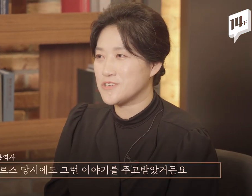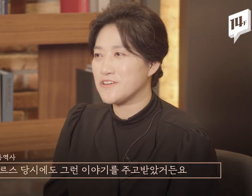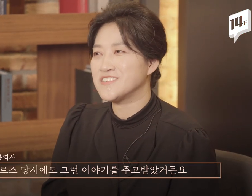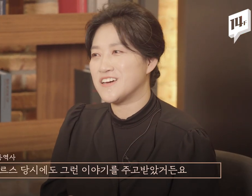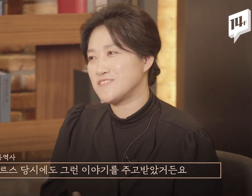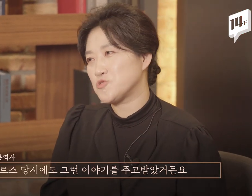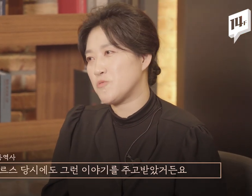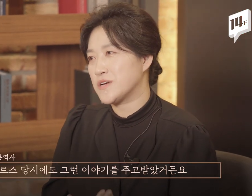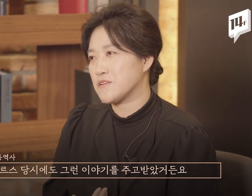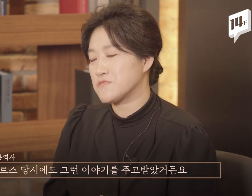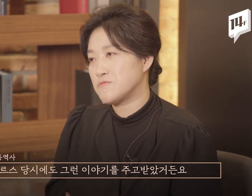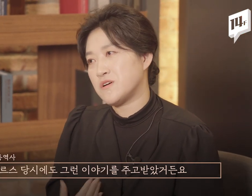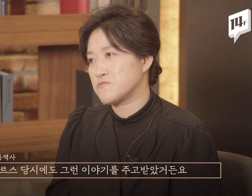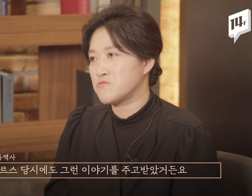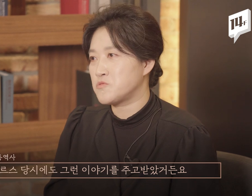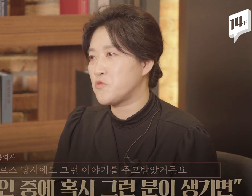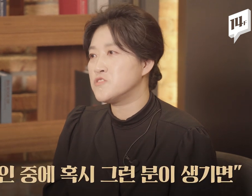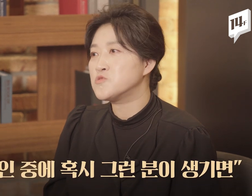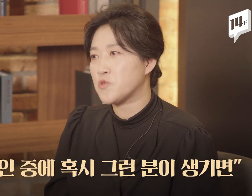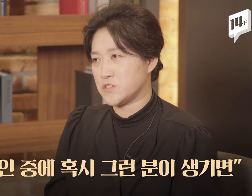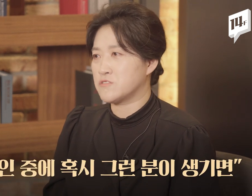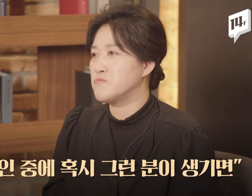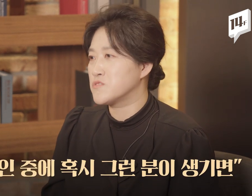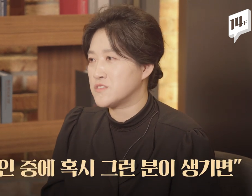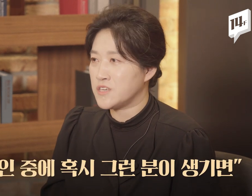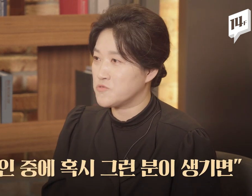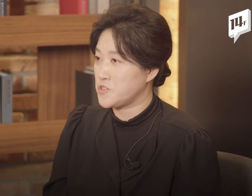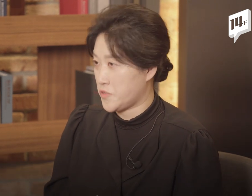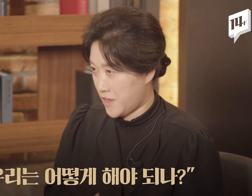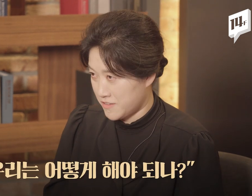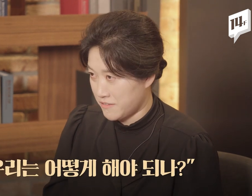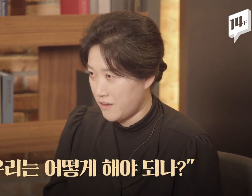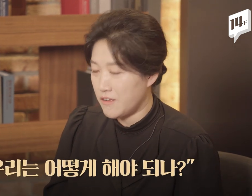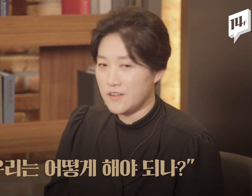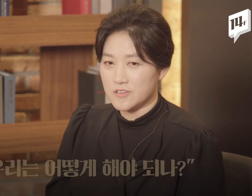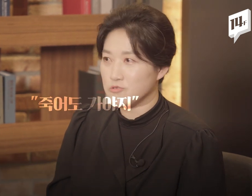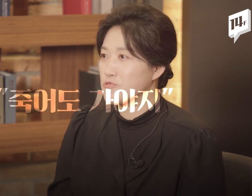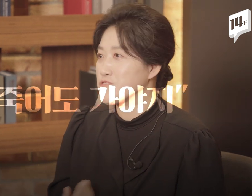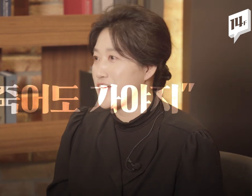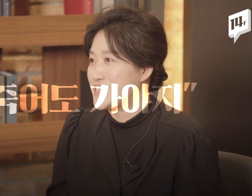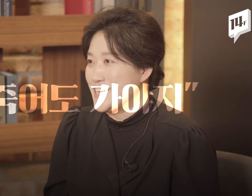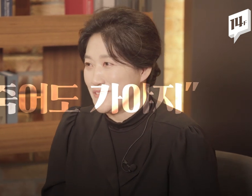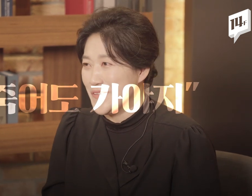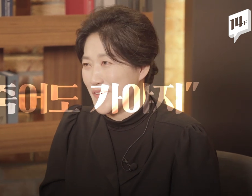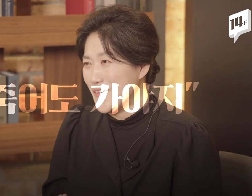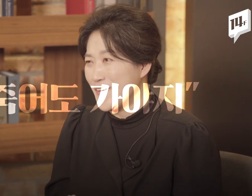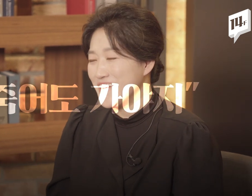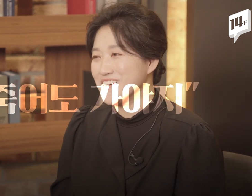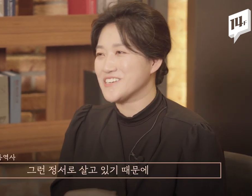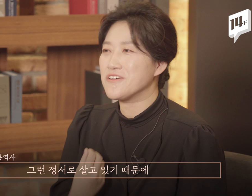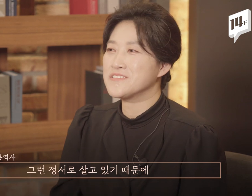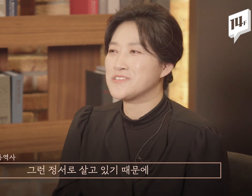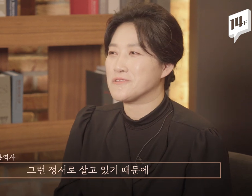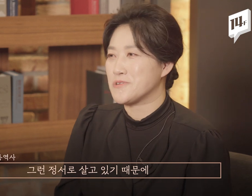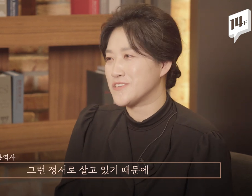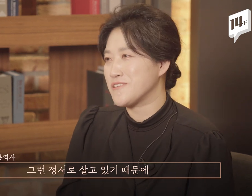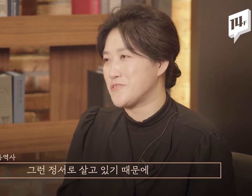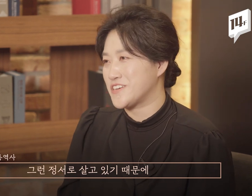그런 이야기들을 주고받았거든요. 우리 농인 중에 혹시 그런 분이 생기면 우리는 어떻게 해야 되나? 죽어도 가야지. 그런 정서로 살고 있기